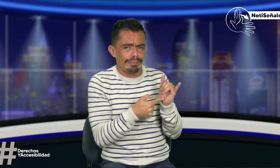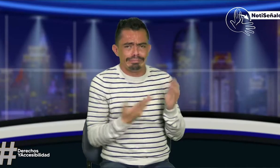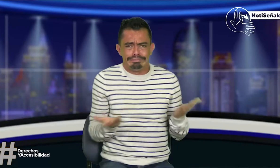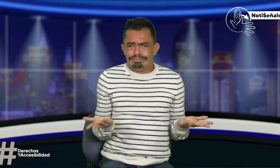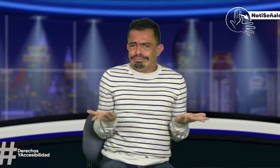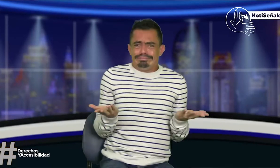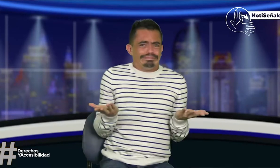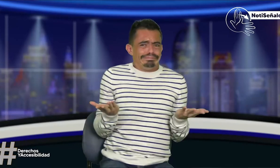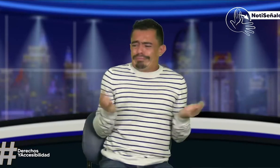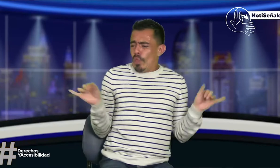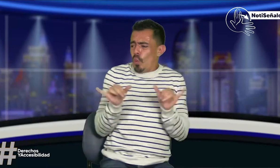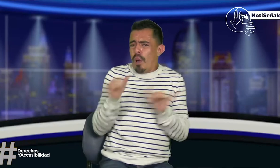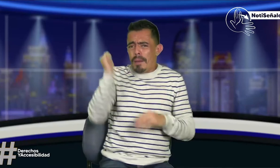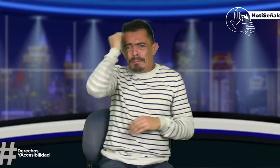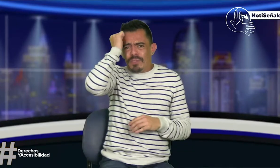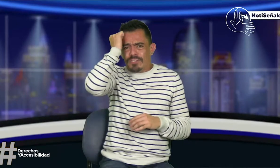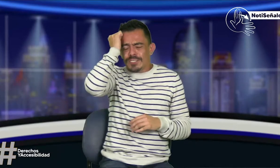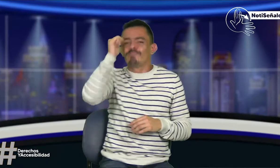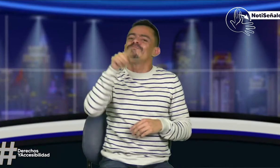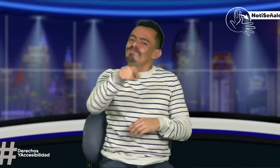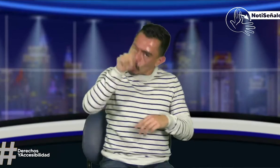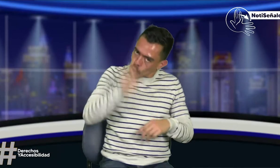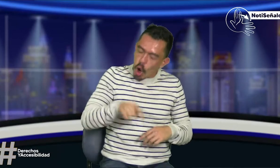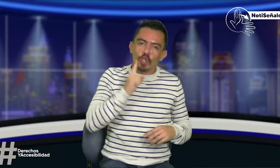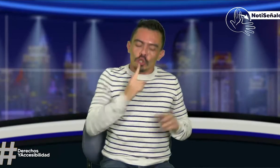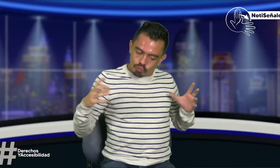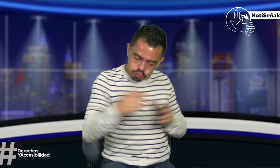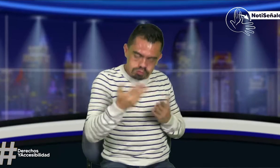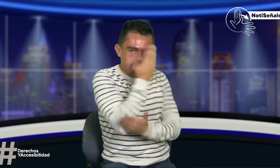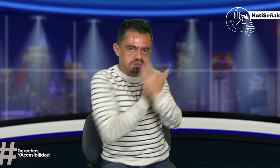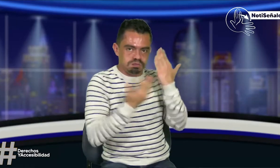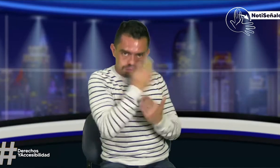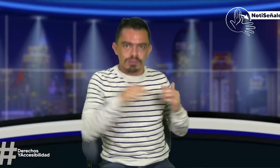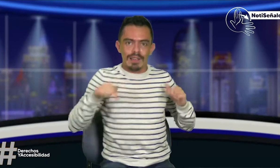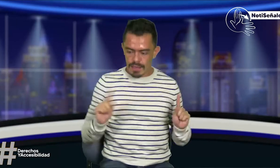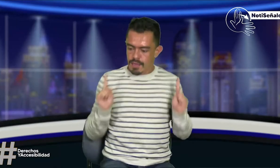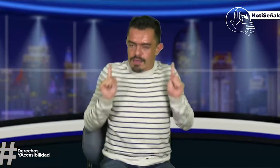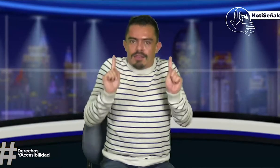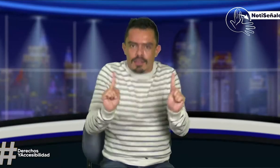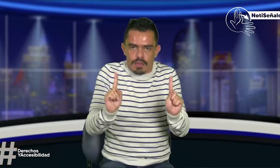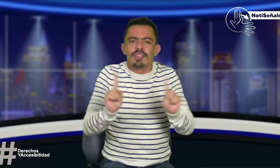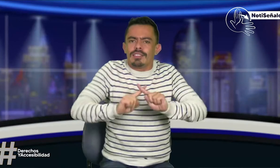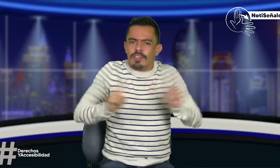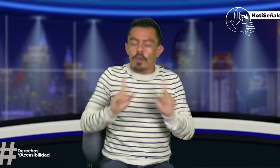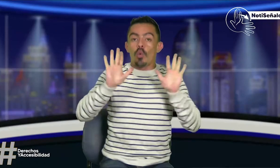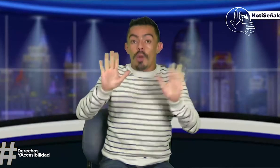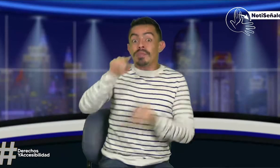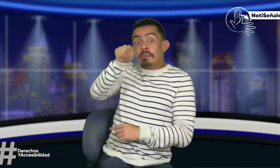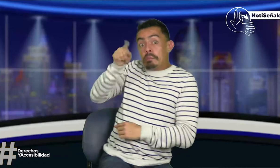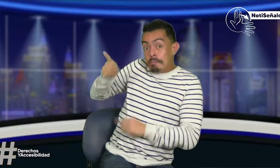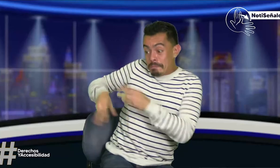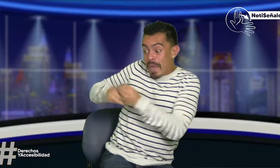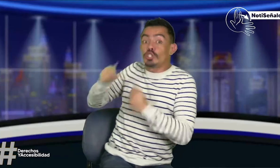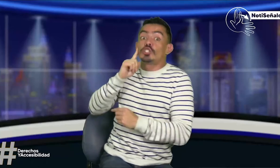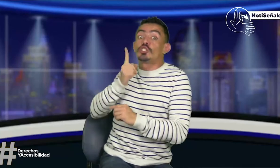El perfil académico, al modelo lingüístico le dan actividades académicas y pedagógicas, pero son dos perfiles diferentes.